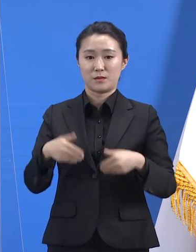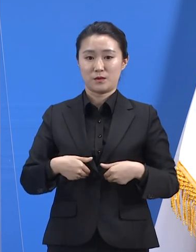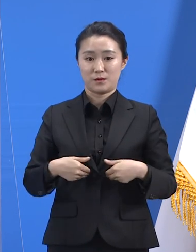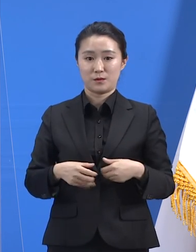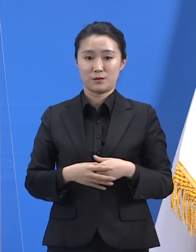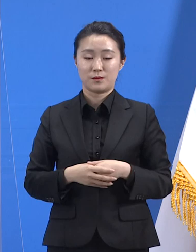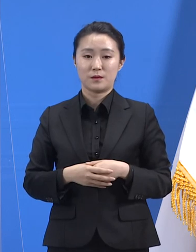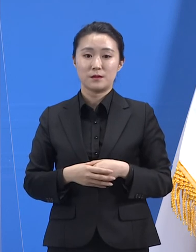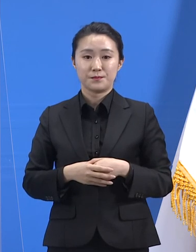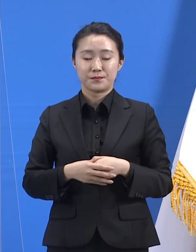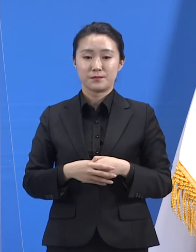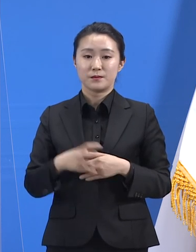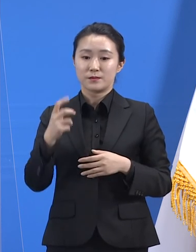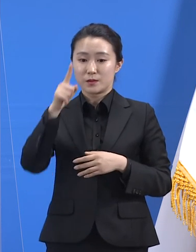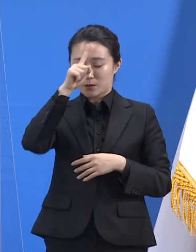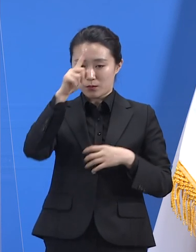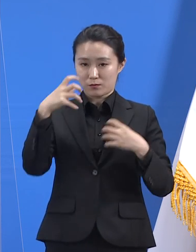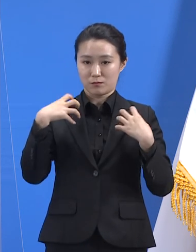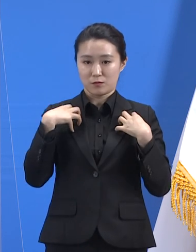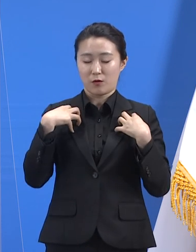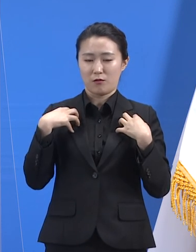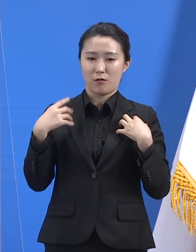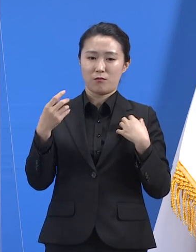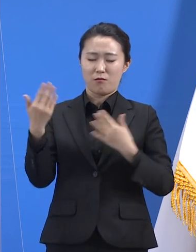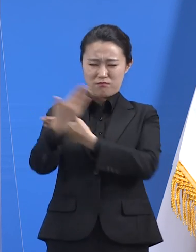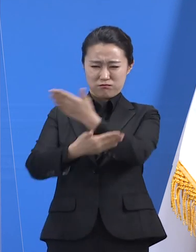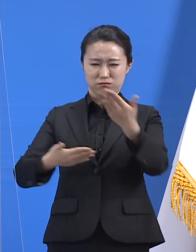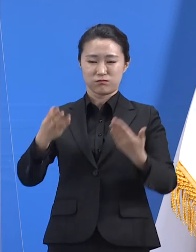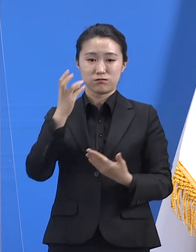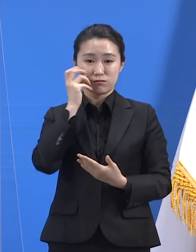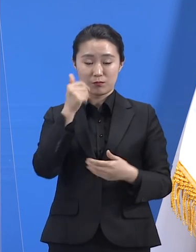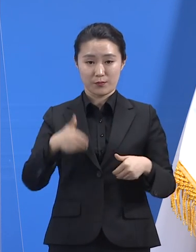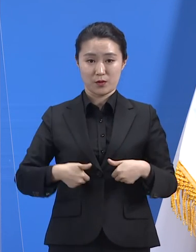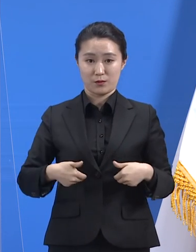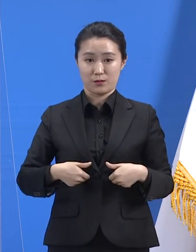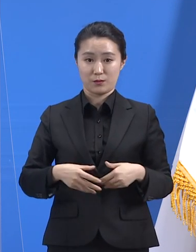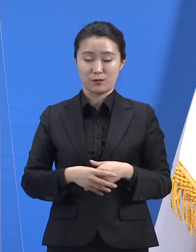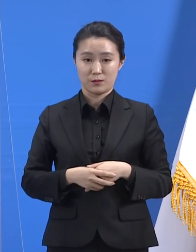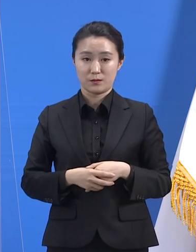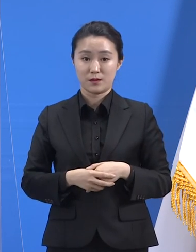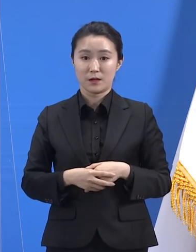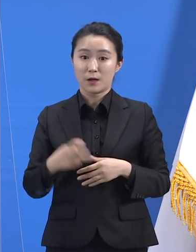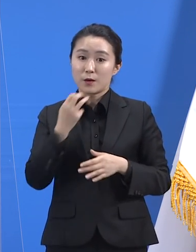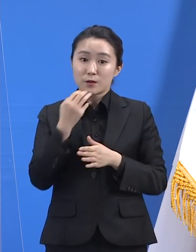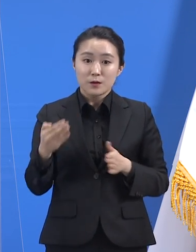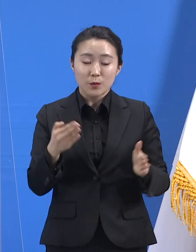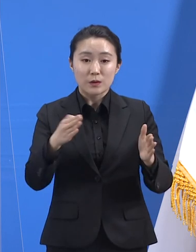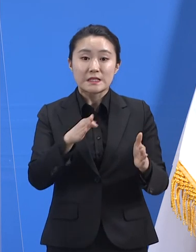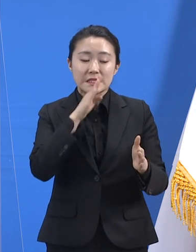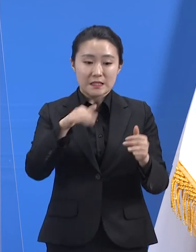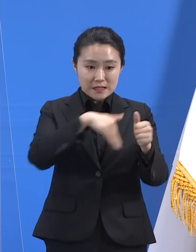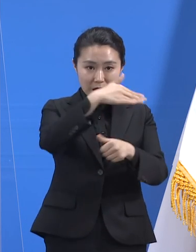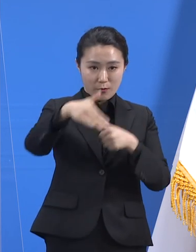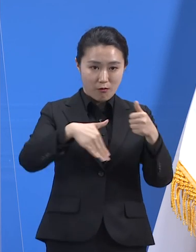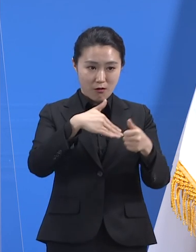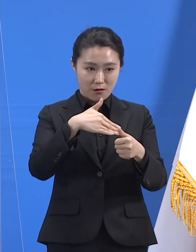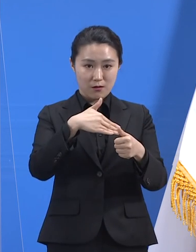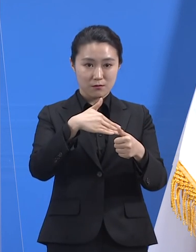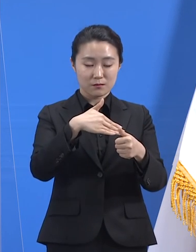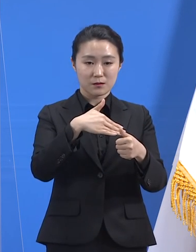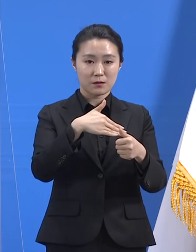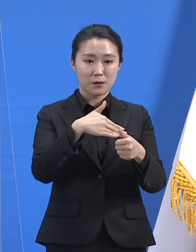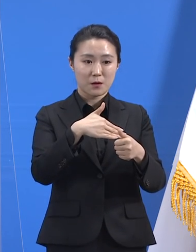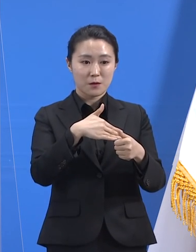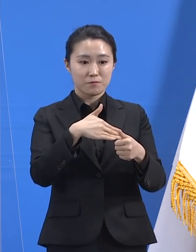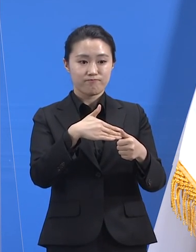민주적으로 소통되어야 합니다. 도는 두 발을 현장에 단단히 딛고 머리로는 집단지성을 발휘하면서